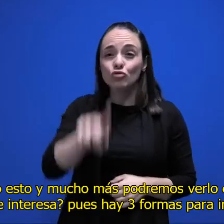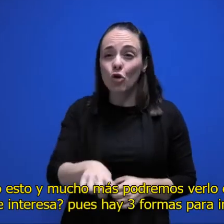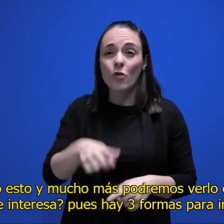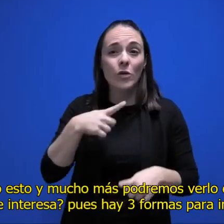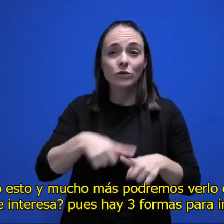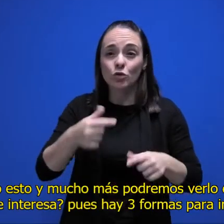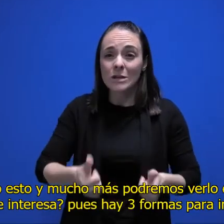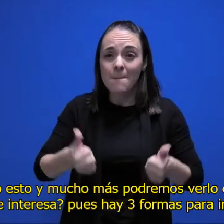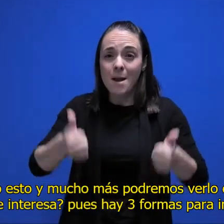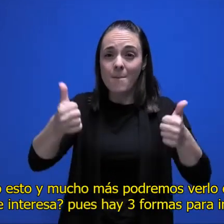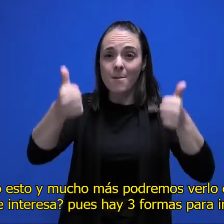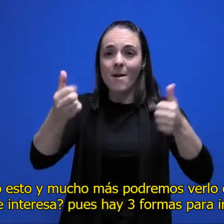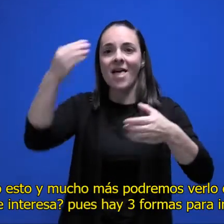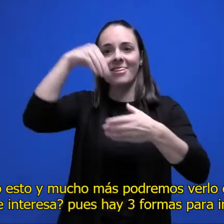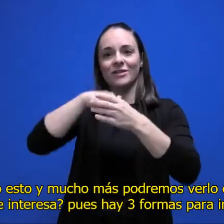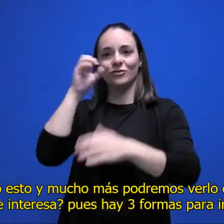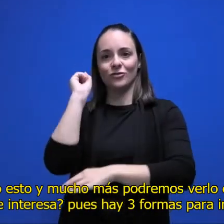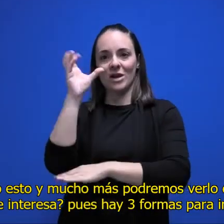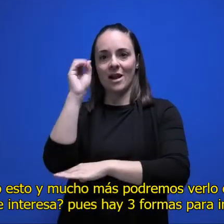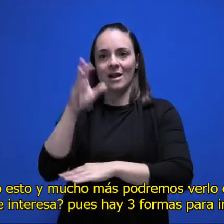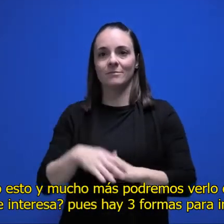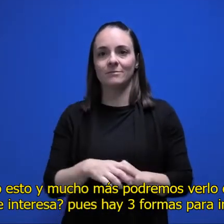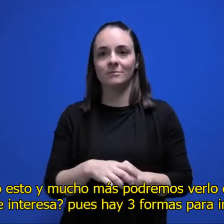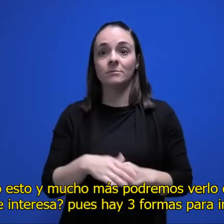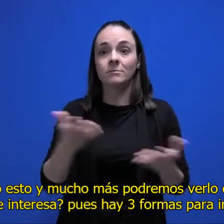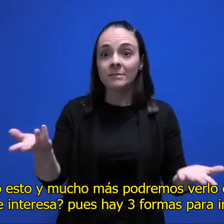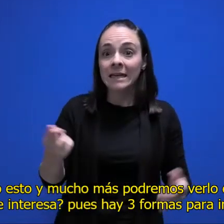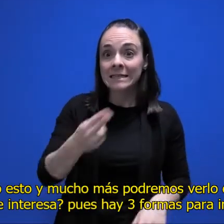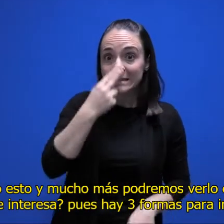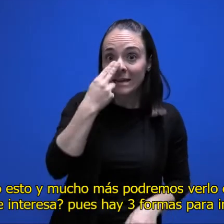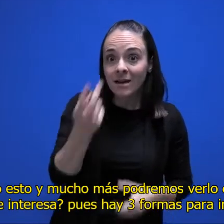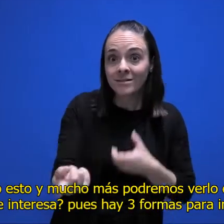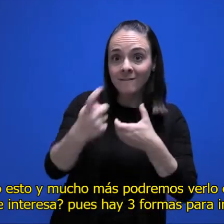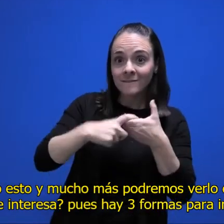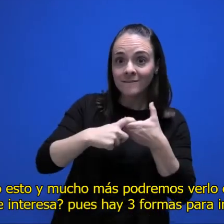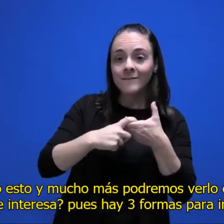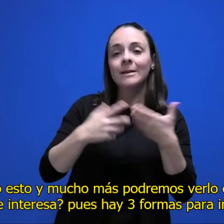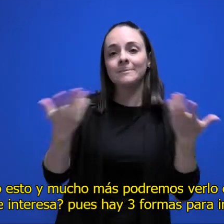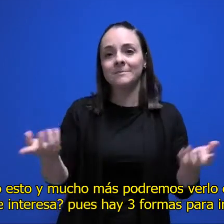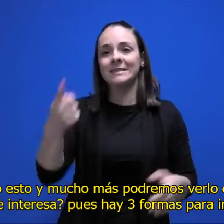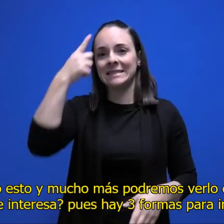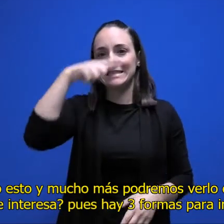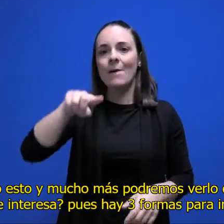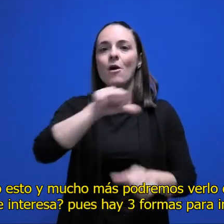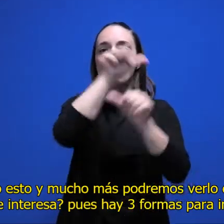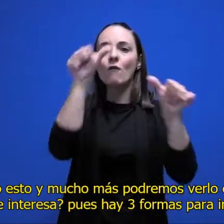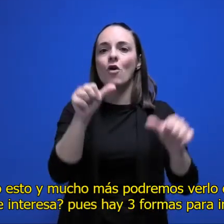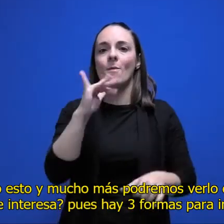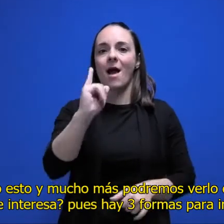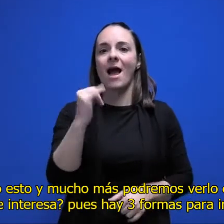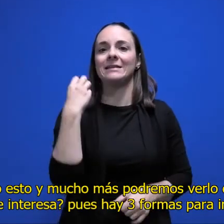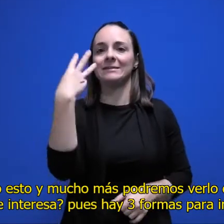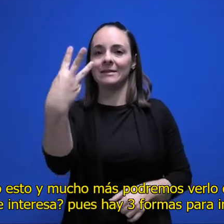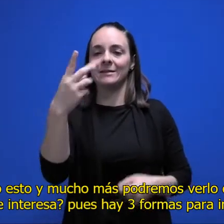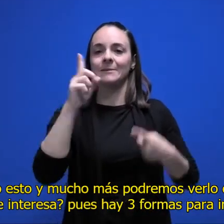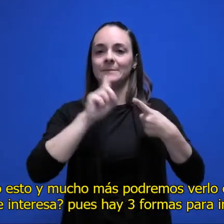Todo esto y mucho más podremos verlo en la charla. ¿Te interesa? Pues hay tres formas para inscribirse.